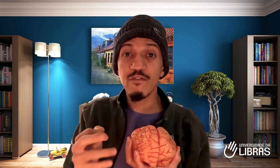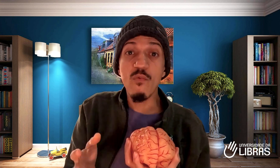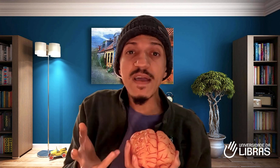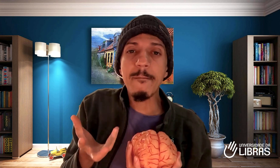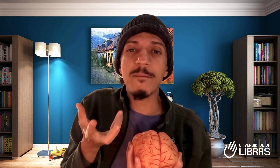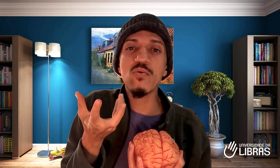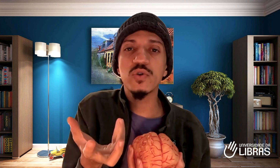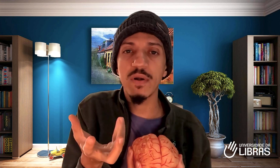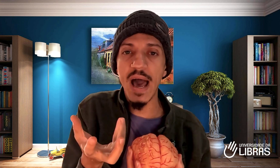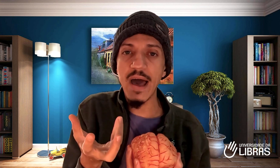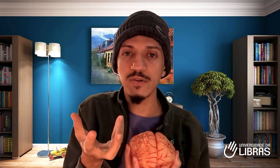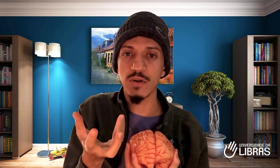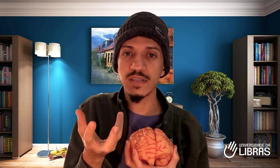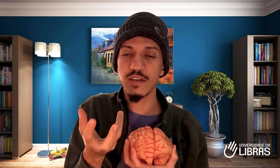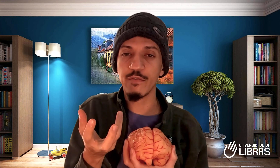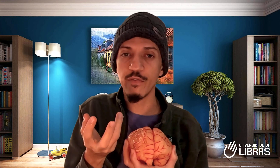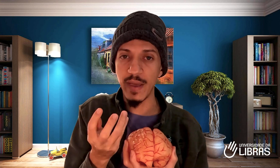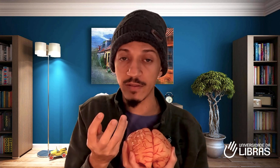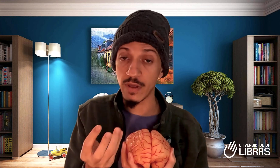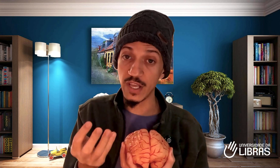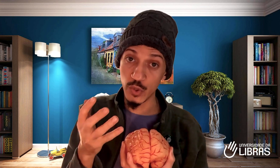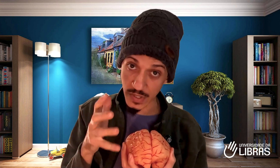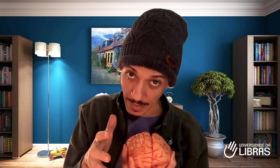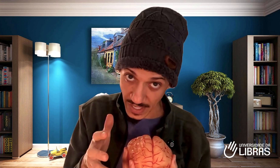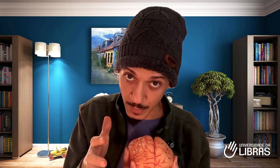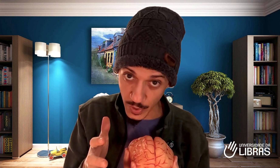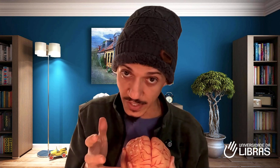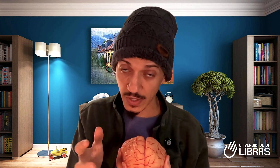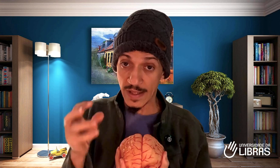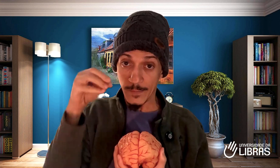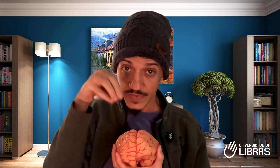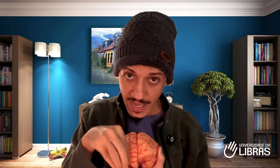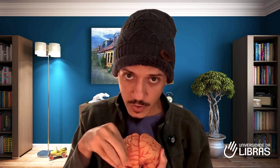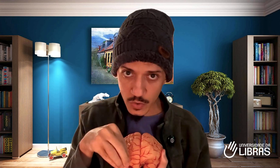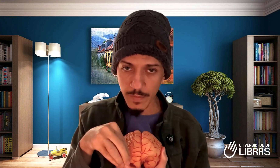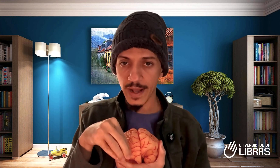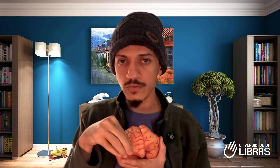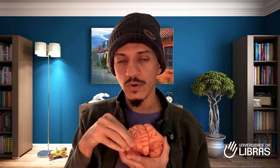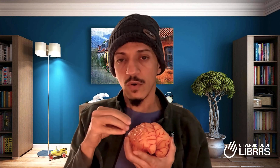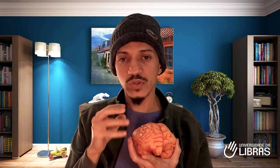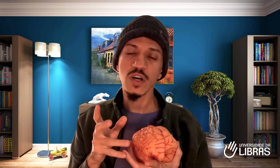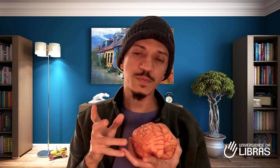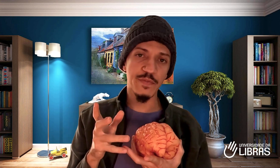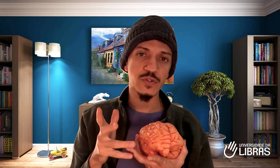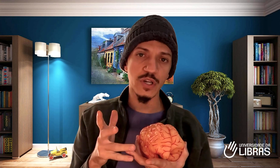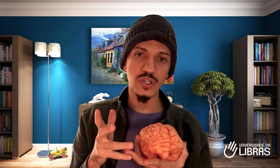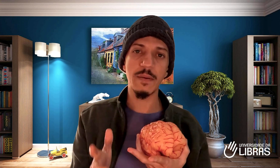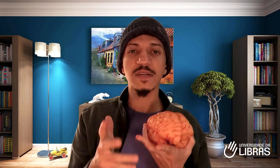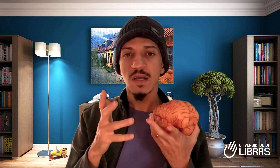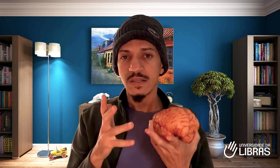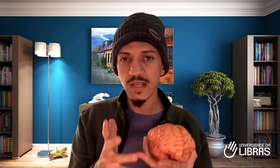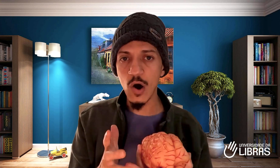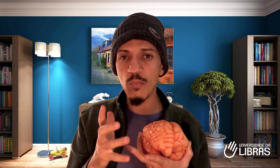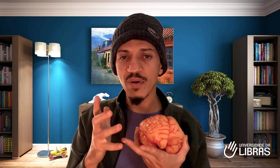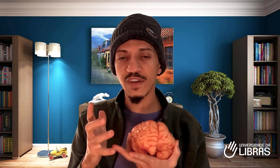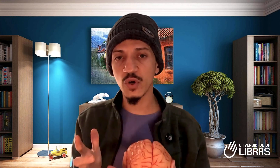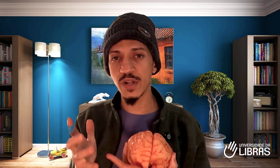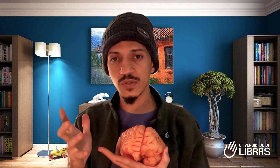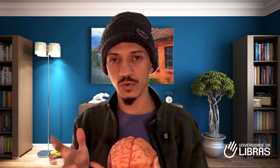impulsionar o seu desenvolvimento. E justamente por isso, dentro do método, os seus professores de Libras são professores surdos.